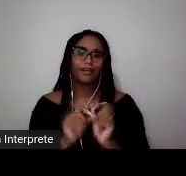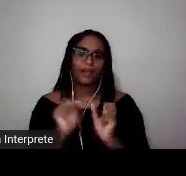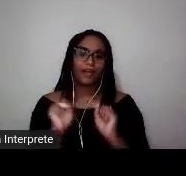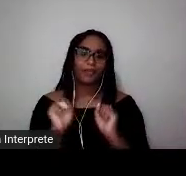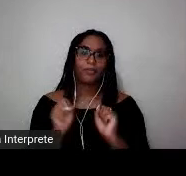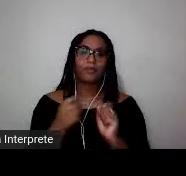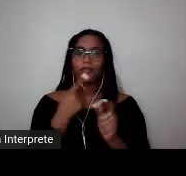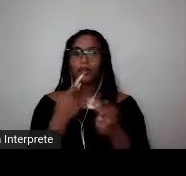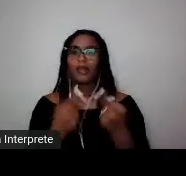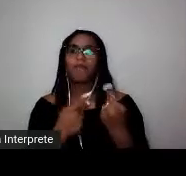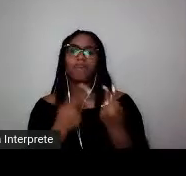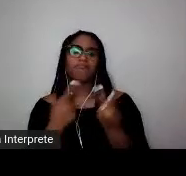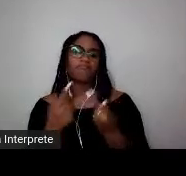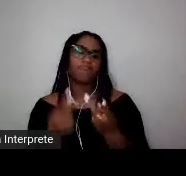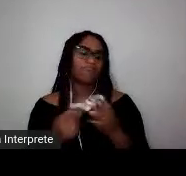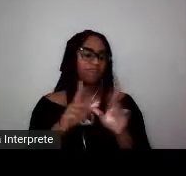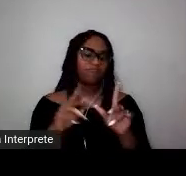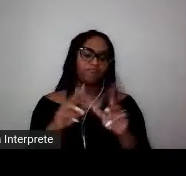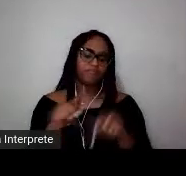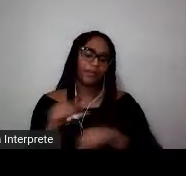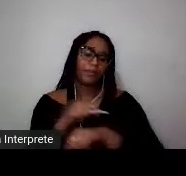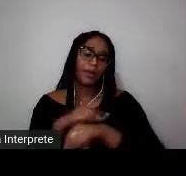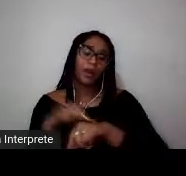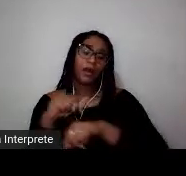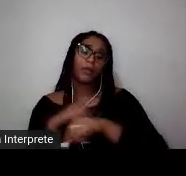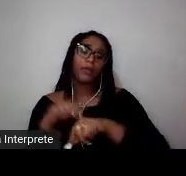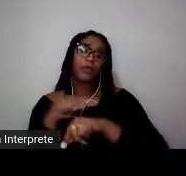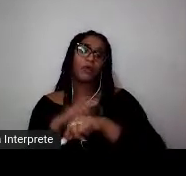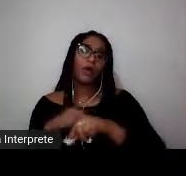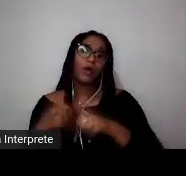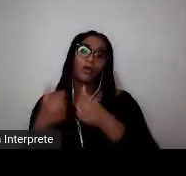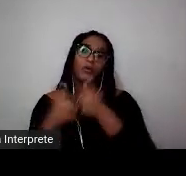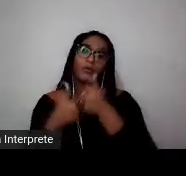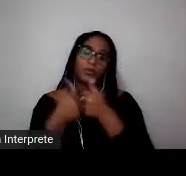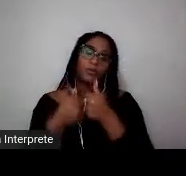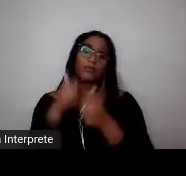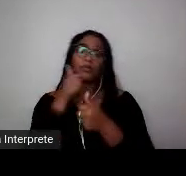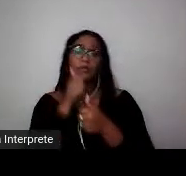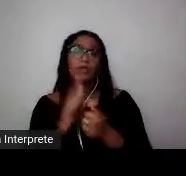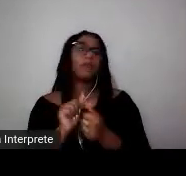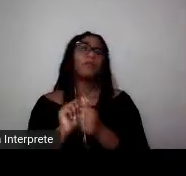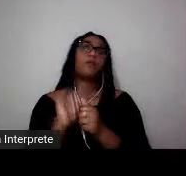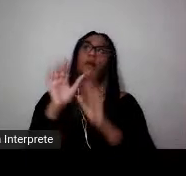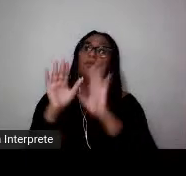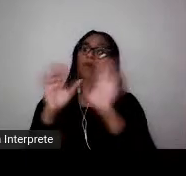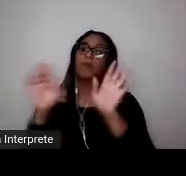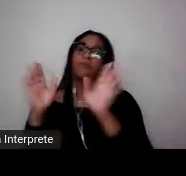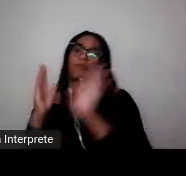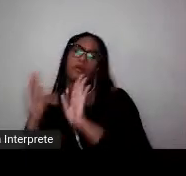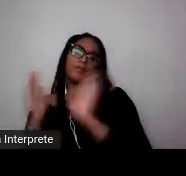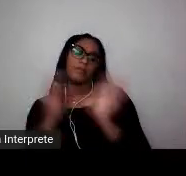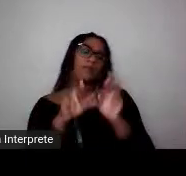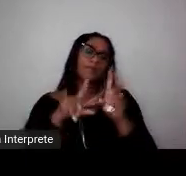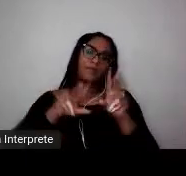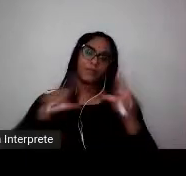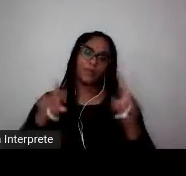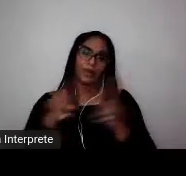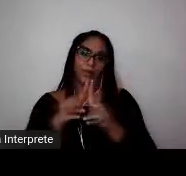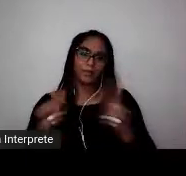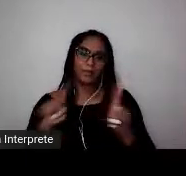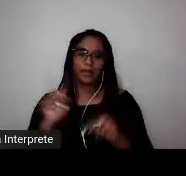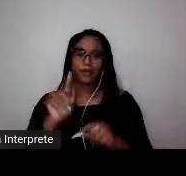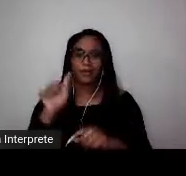horas e horas e horas a fio falando sobre o futebol de mulheres, de diferentes ângulos e perspectivas. Mas não é isso que vocês desejam,